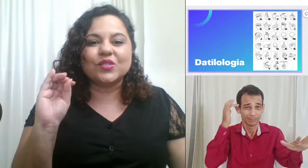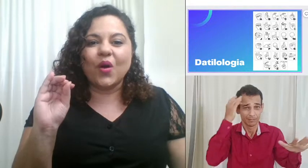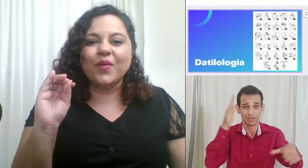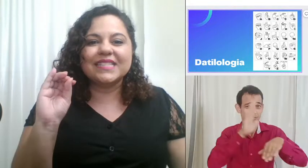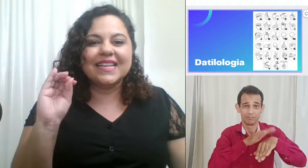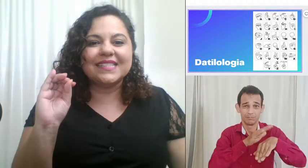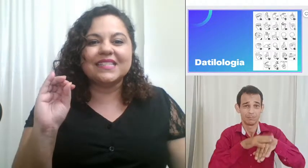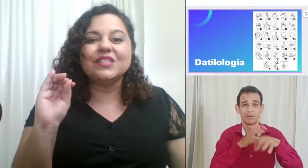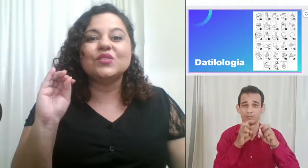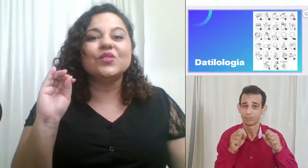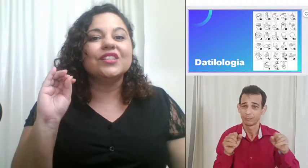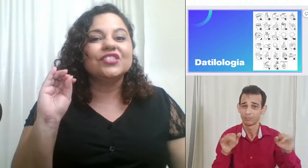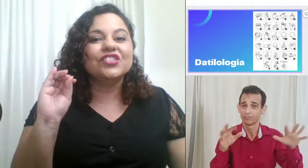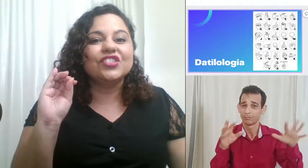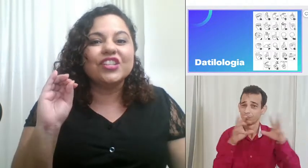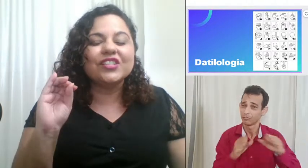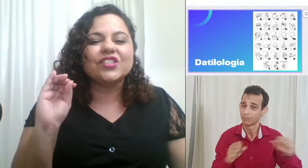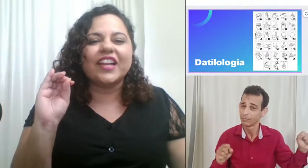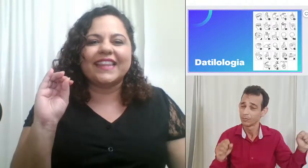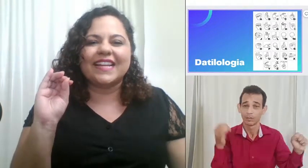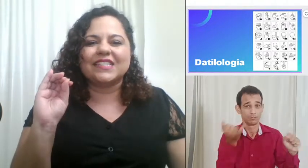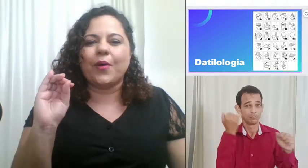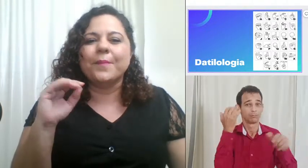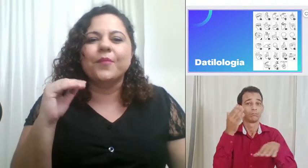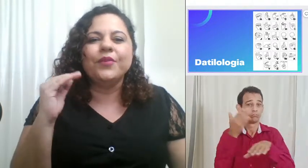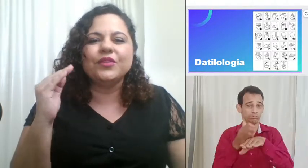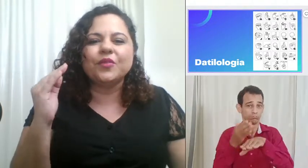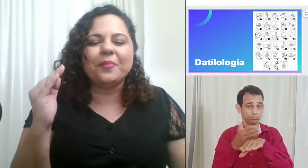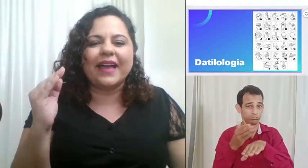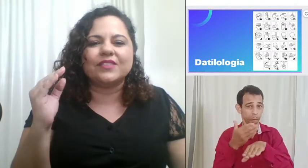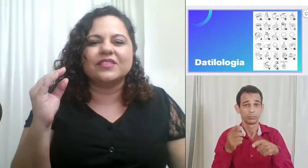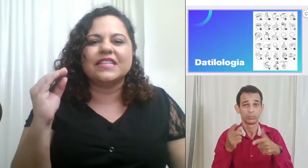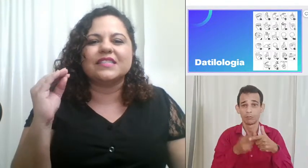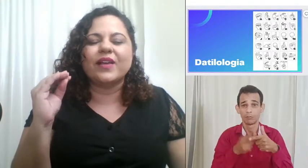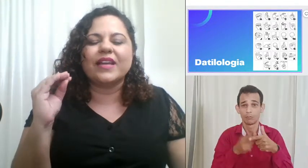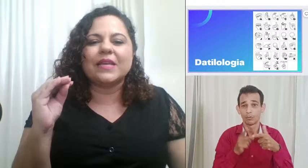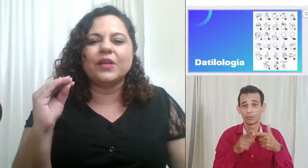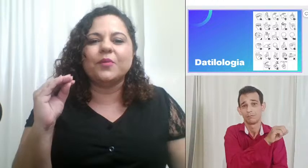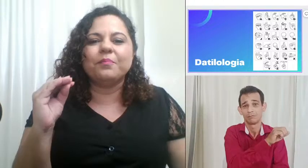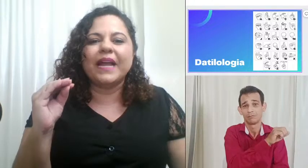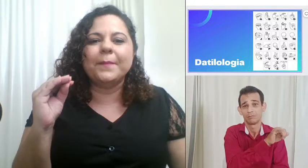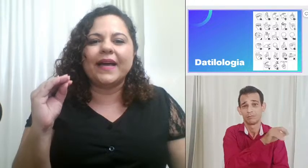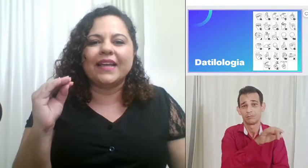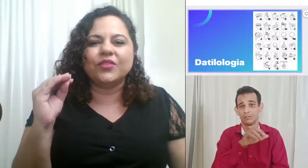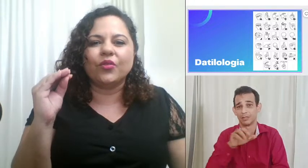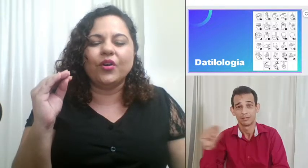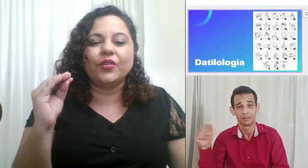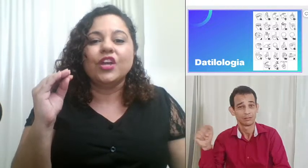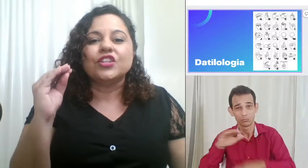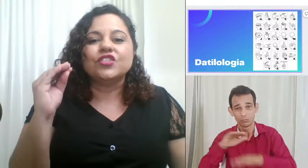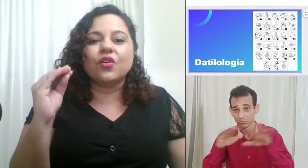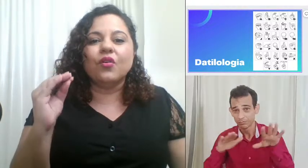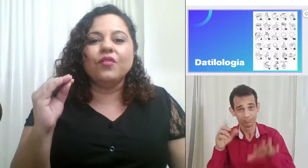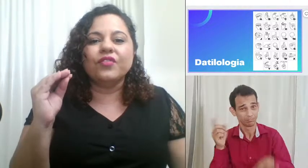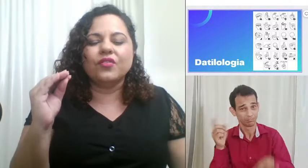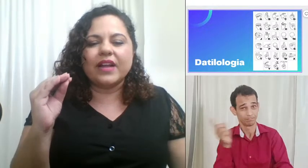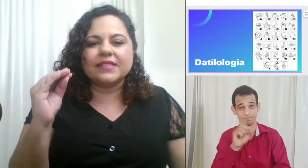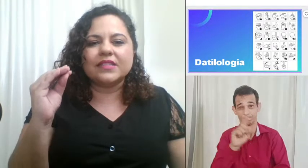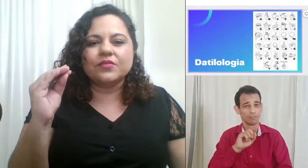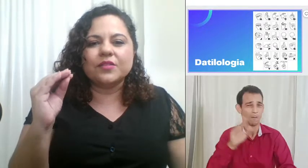só um exercício disso a letração é muito mais vocês estão recebendo um preparatório de configuração de